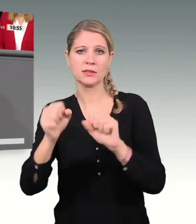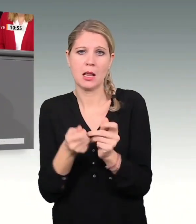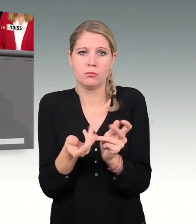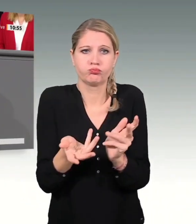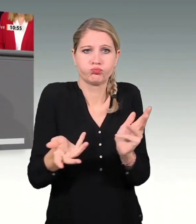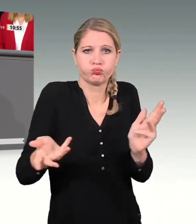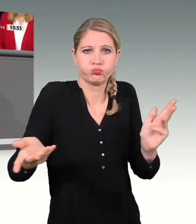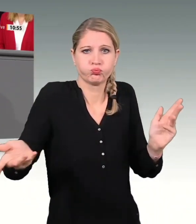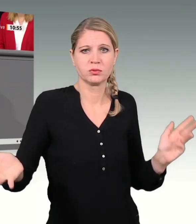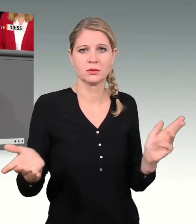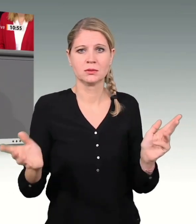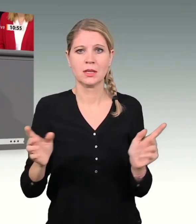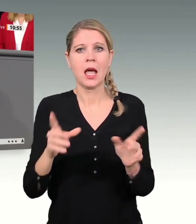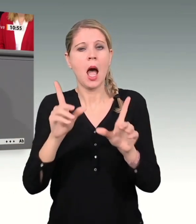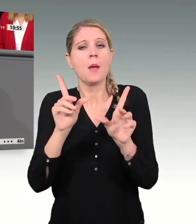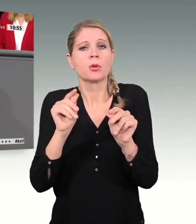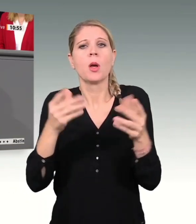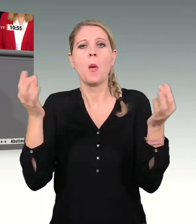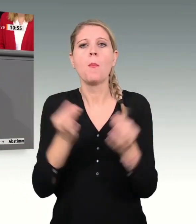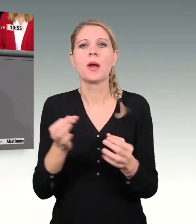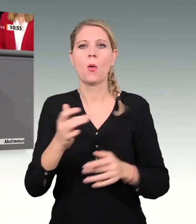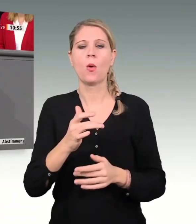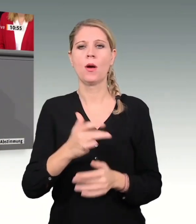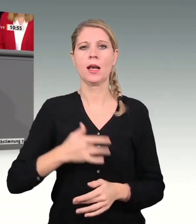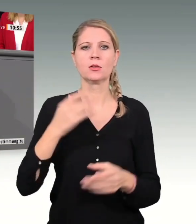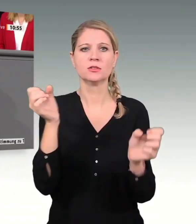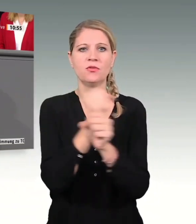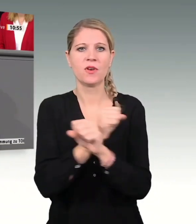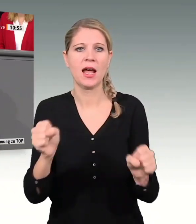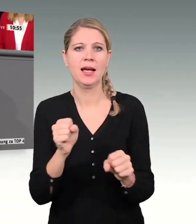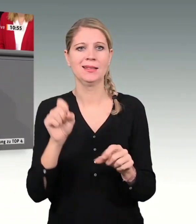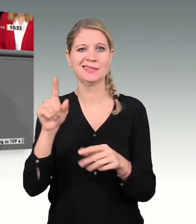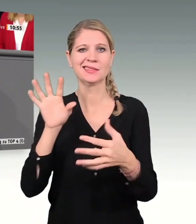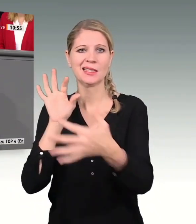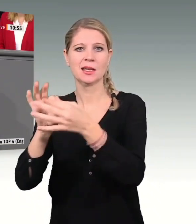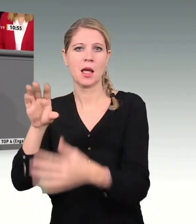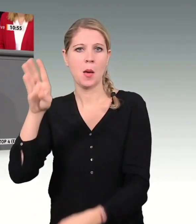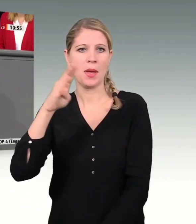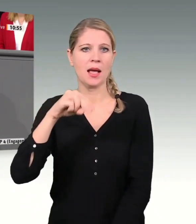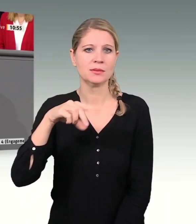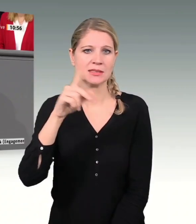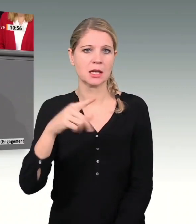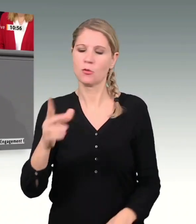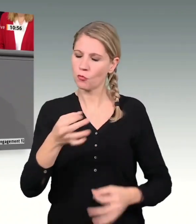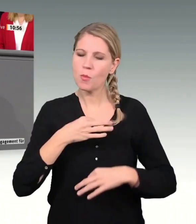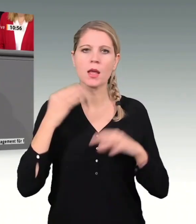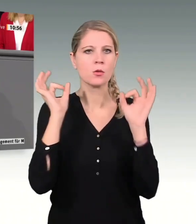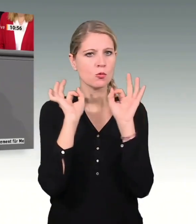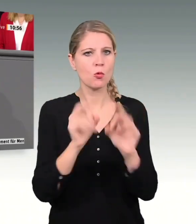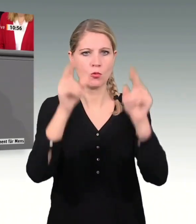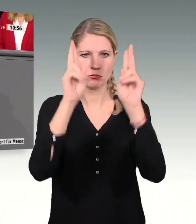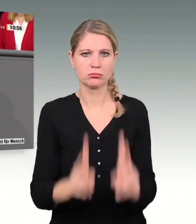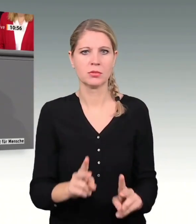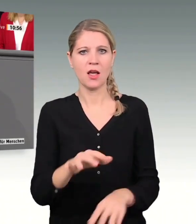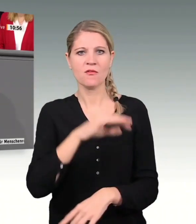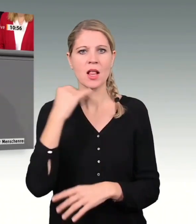ich eine Handreichung erarbeitet, wo es um Schulbildung geht. Dass in der Schule keine Feind- und Zerrbilder dargestellt werden. Dass